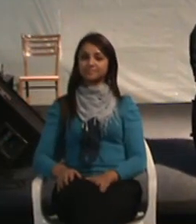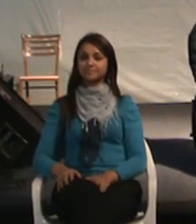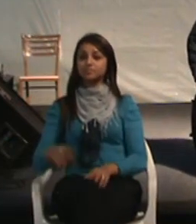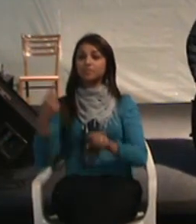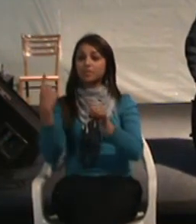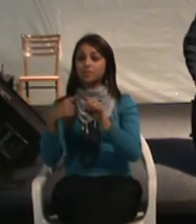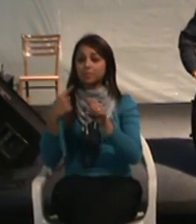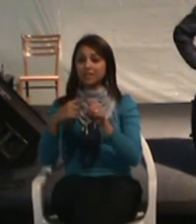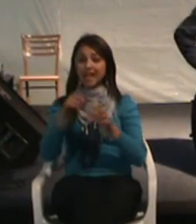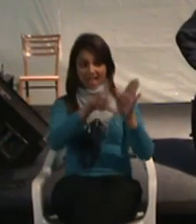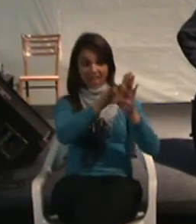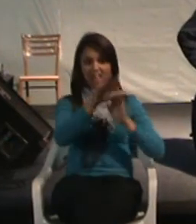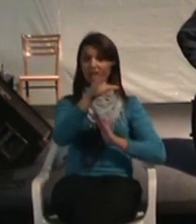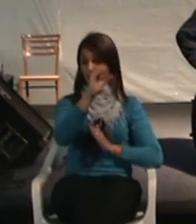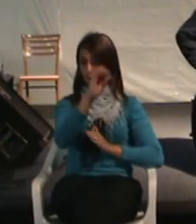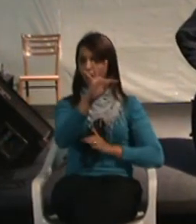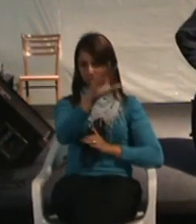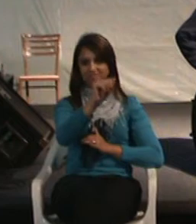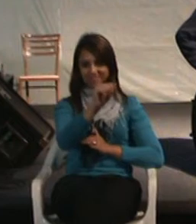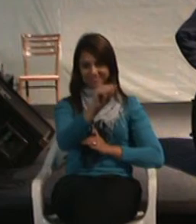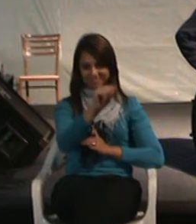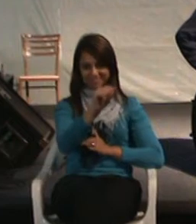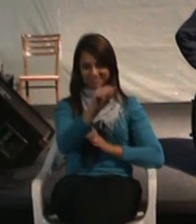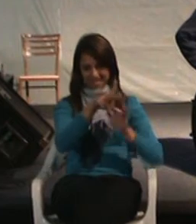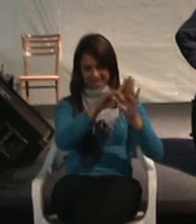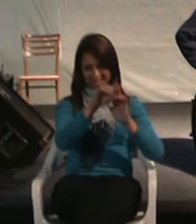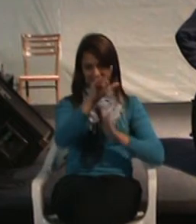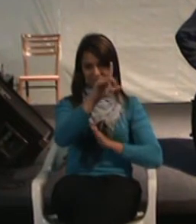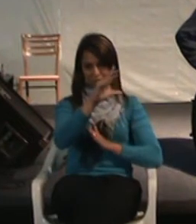Porque a lei de cotas, ela...